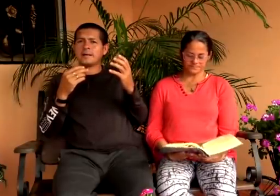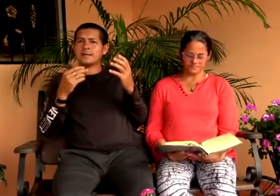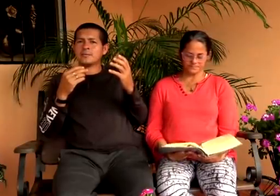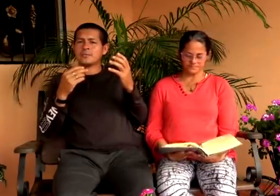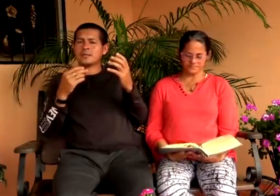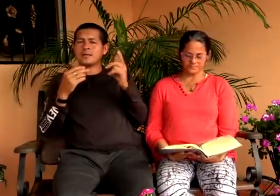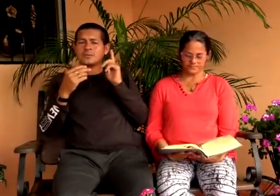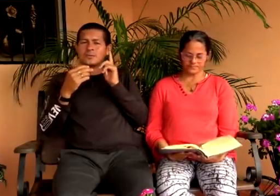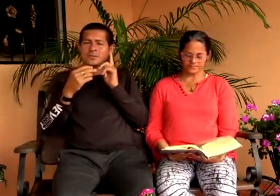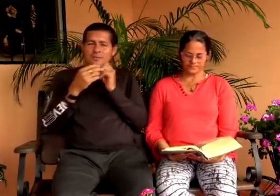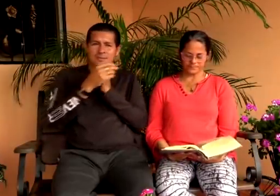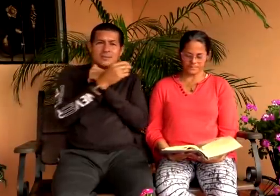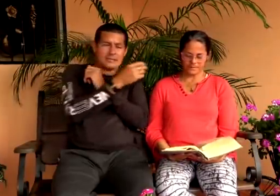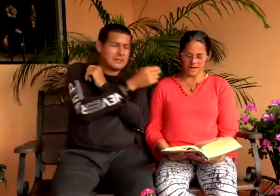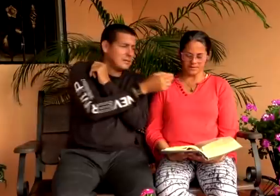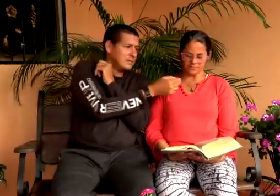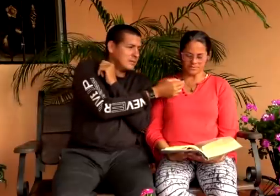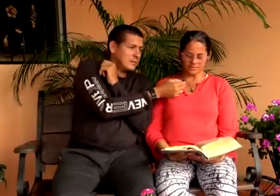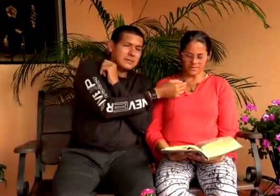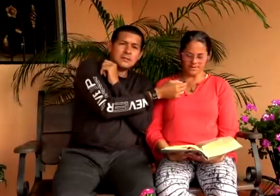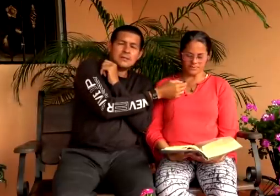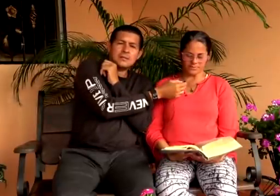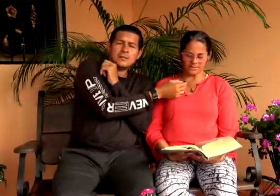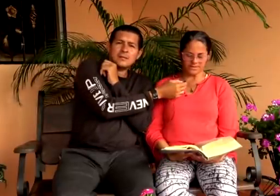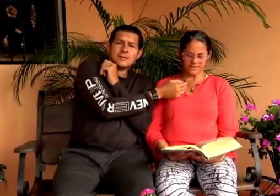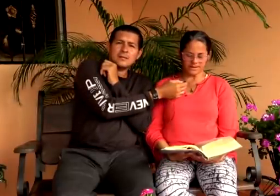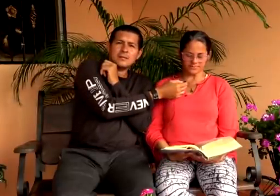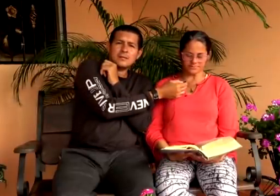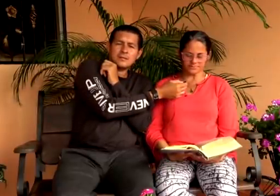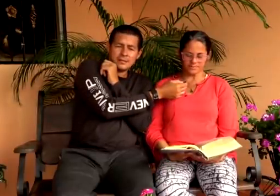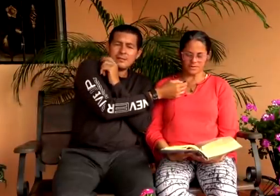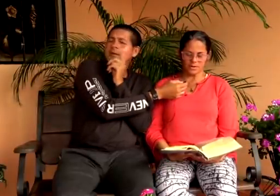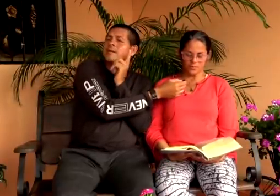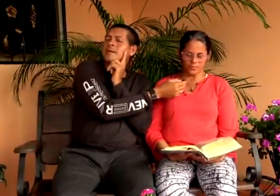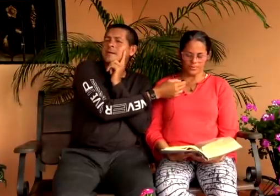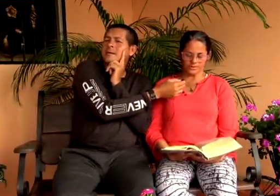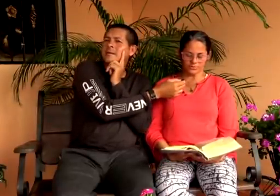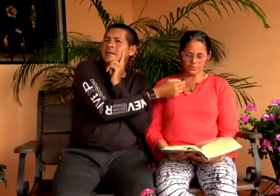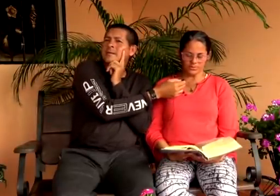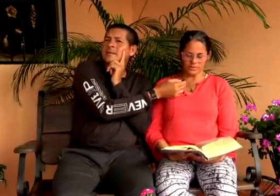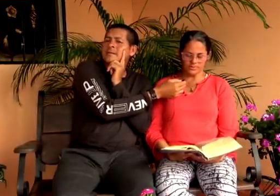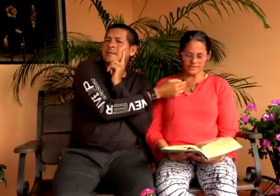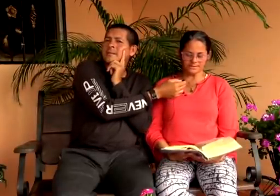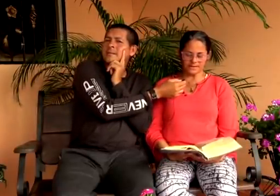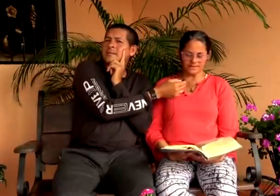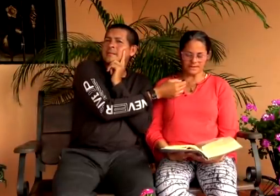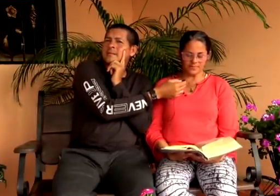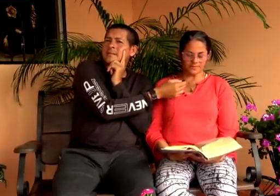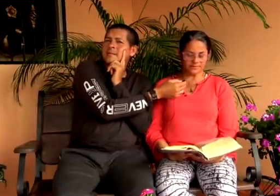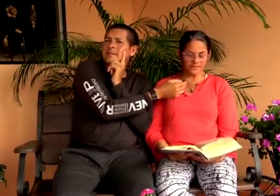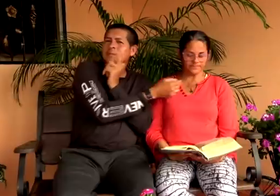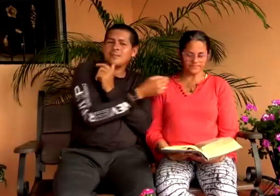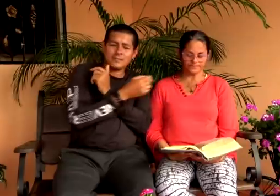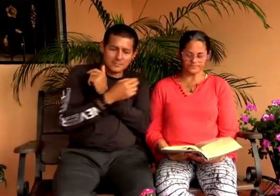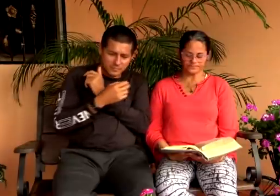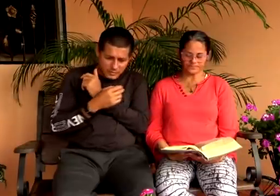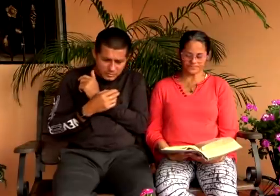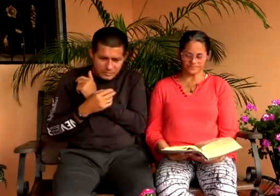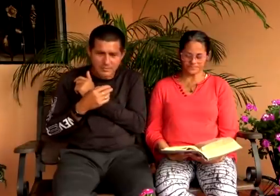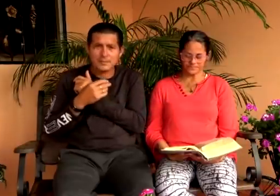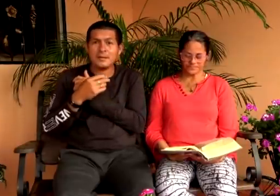alabar tu verdad a los hermanos que llegaron puesto que vives en la verdad